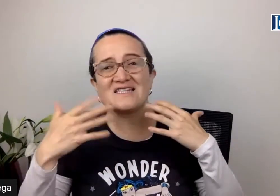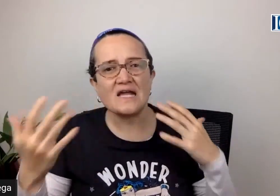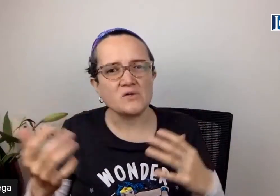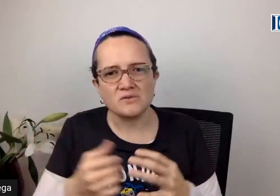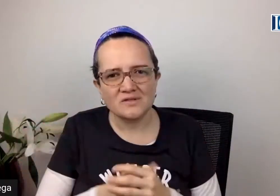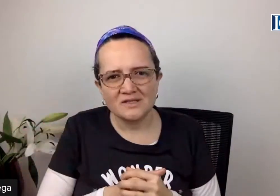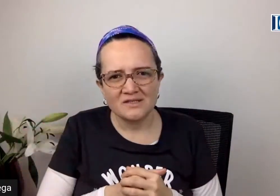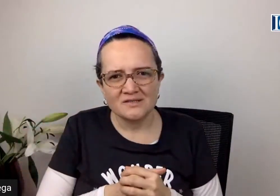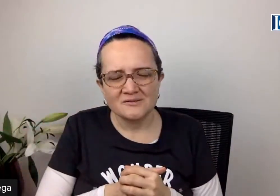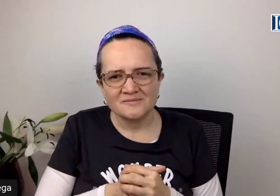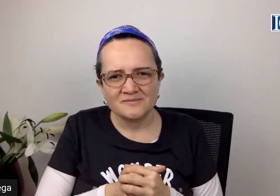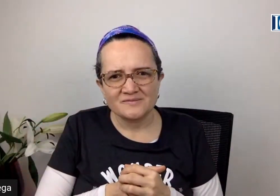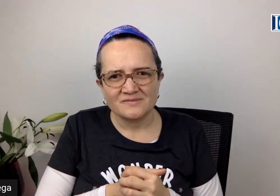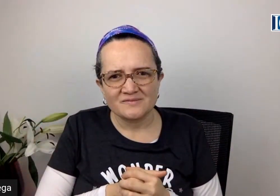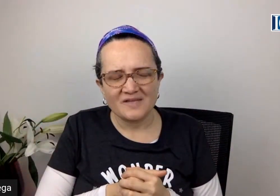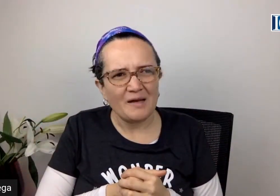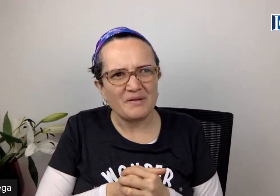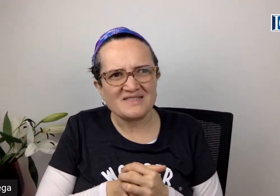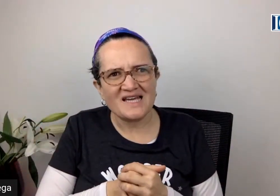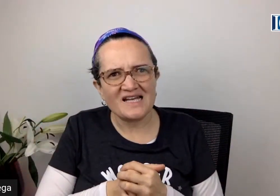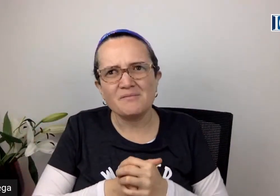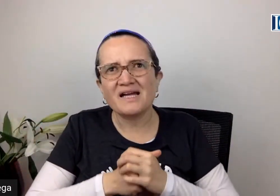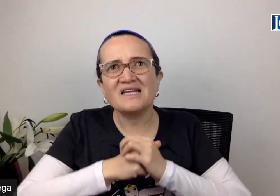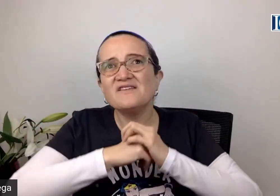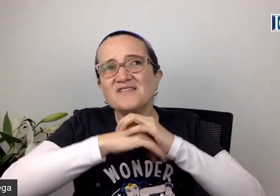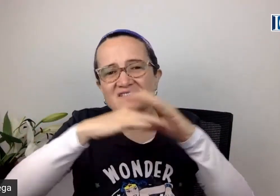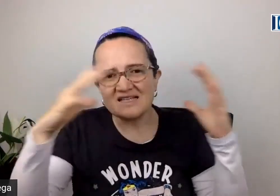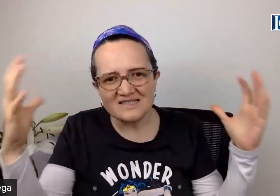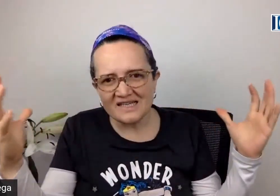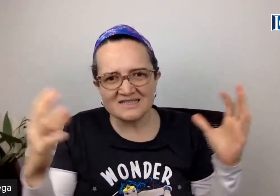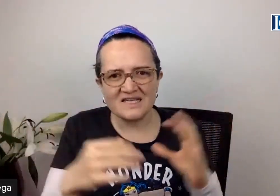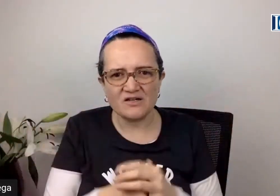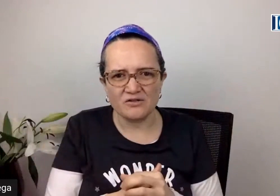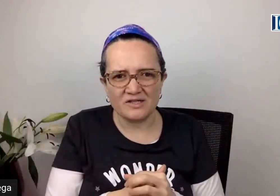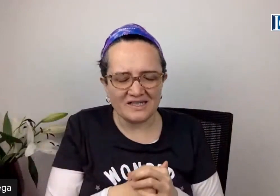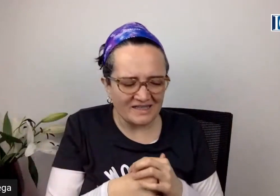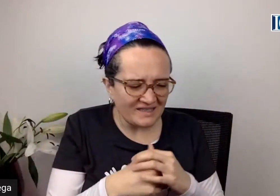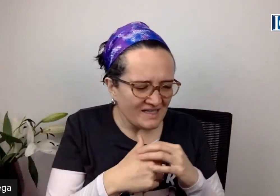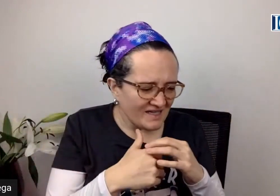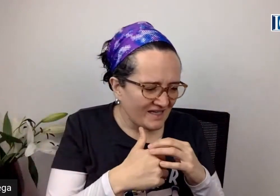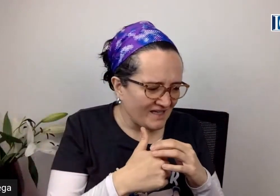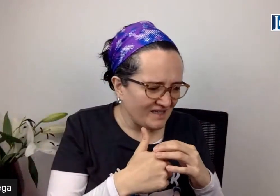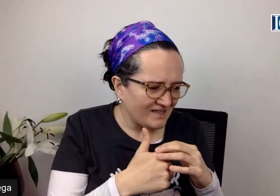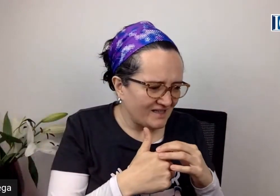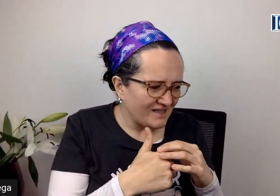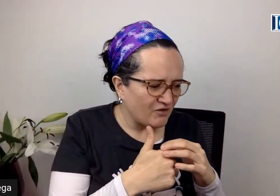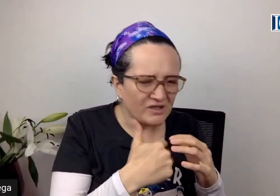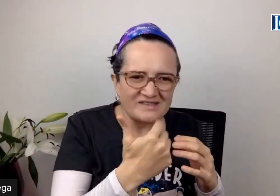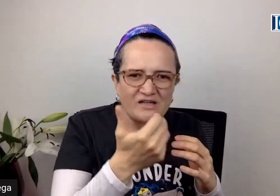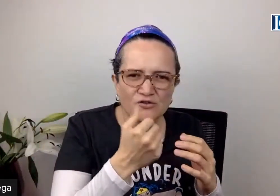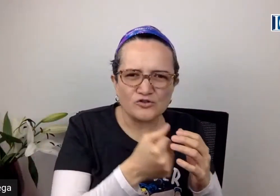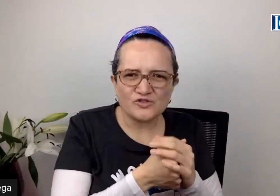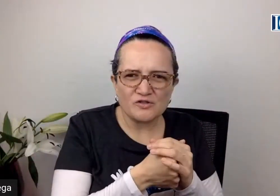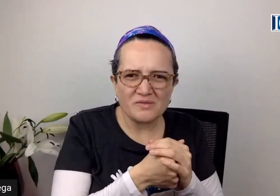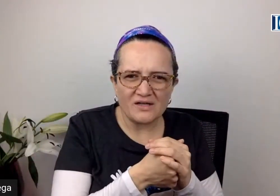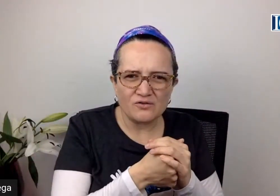cielo, el apreciar la magnificencia del cielo, el conectar con otro ser humano,